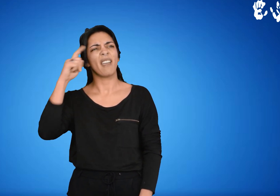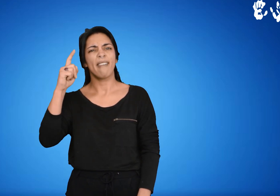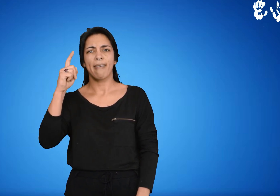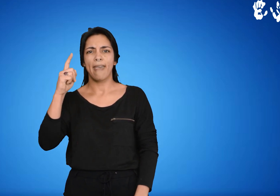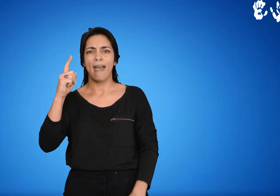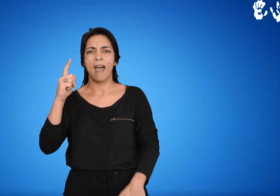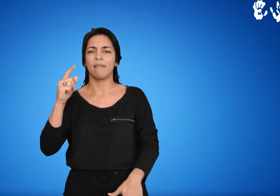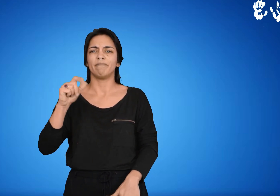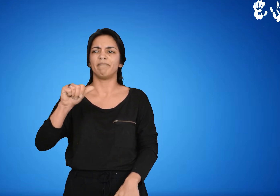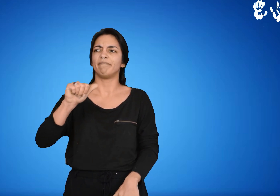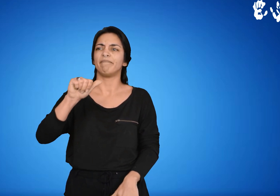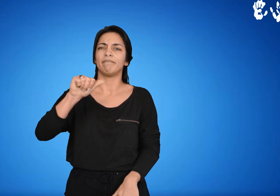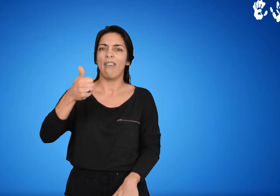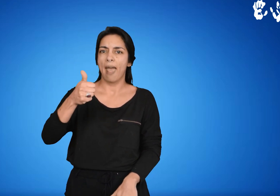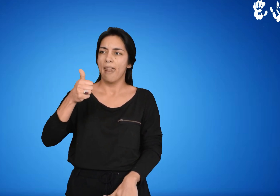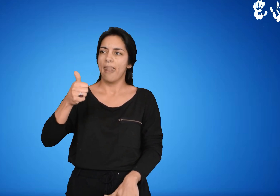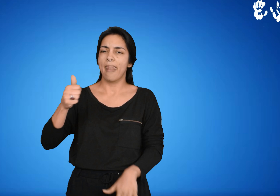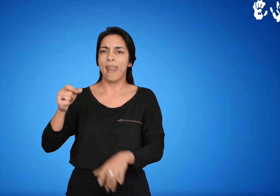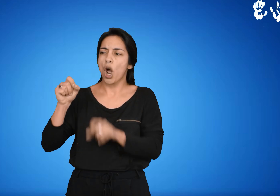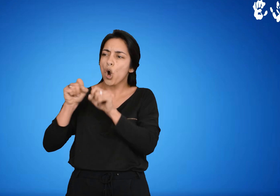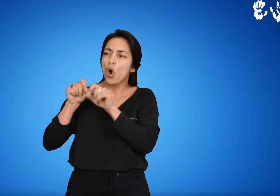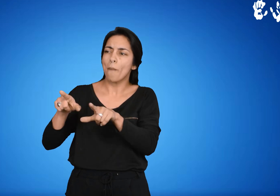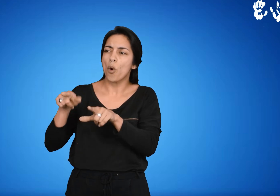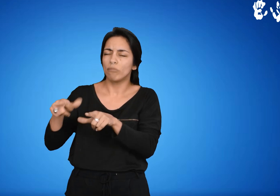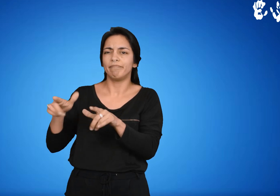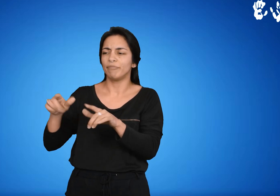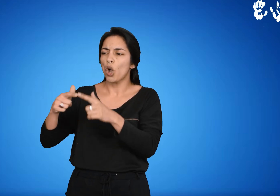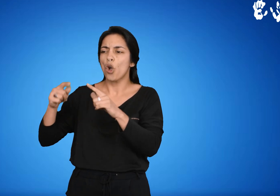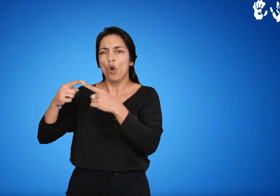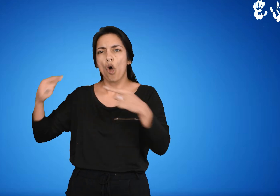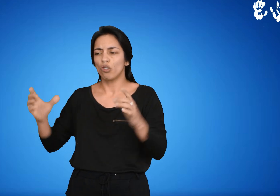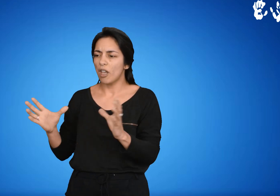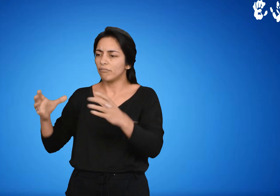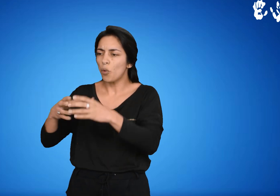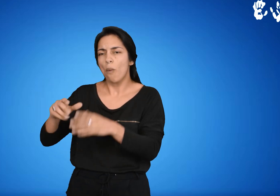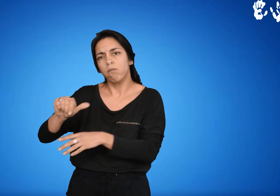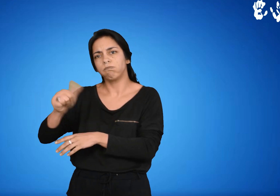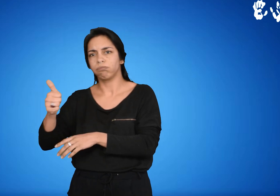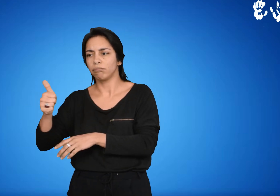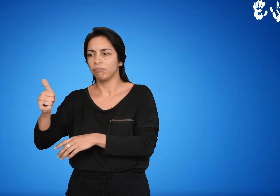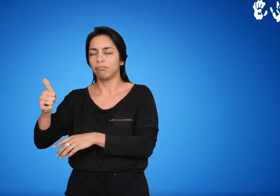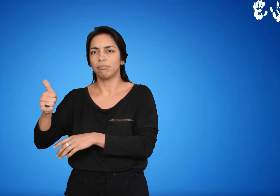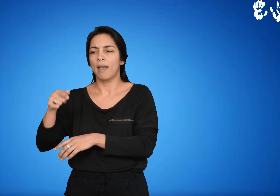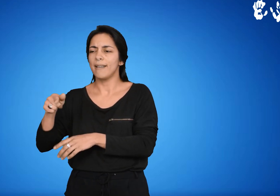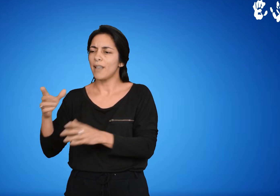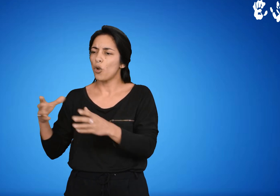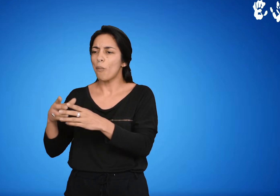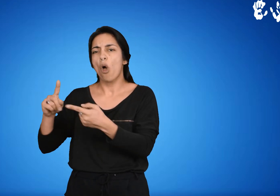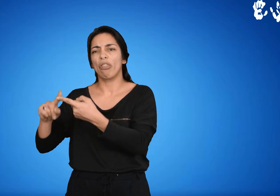Esto nos ayuda a entender la idea de bien común, que es el eje de filosofía política, es lo bueno para el colectivo,